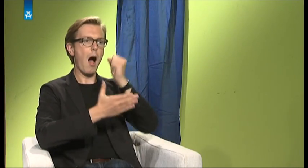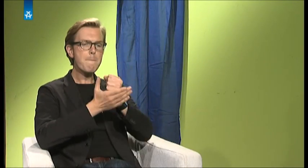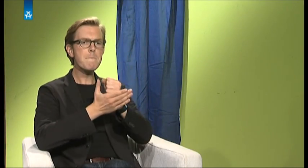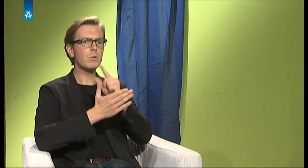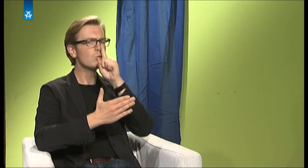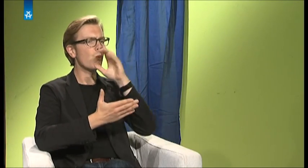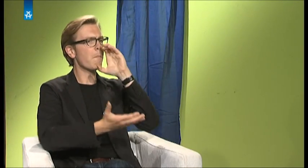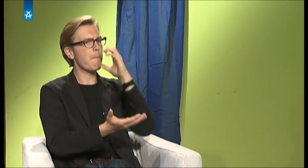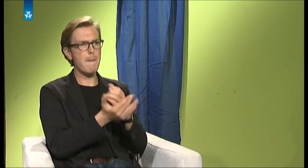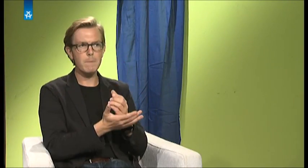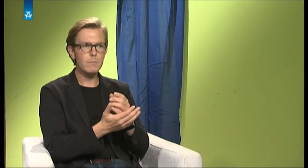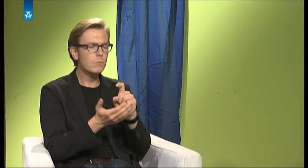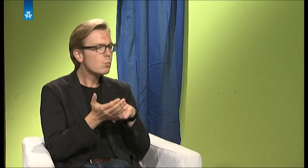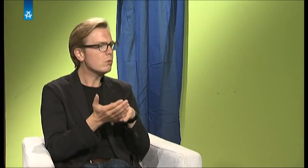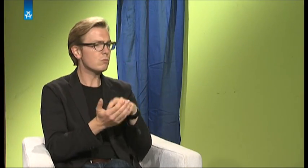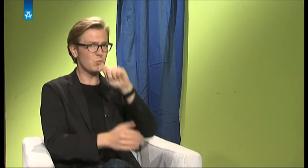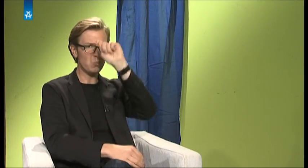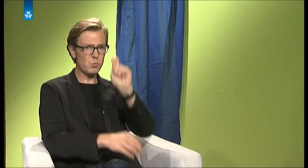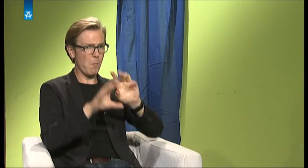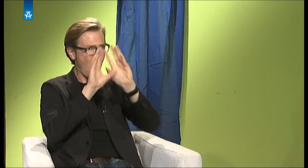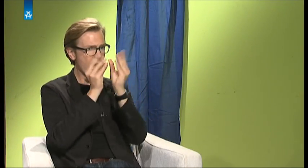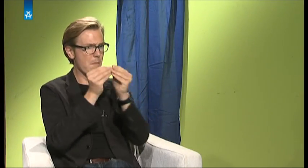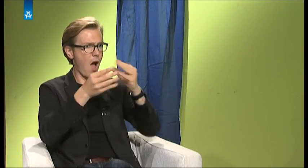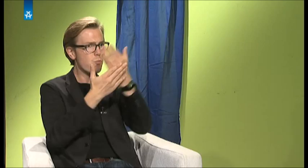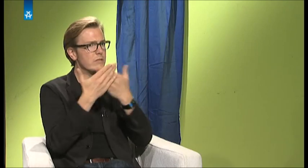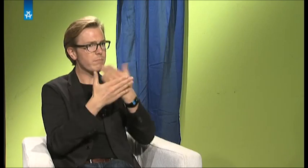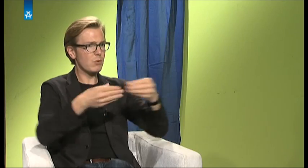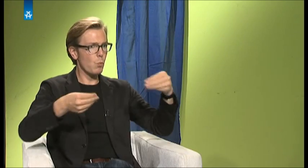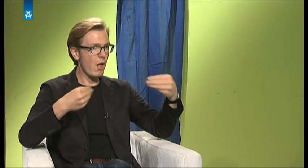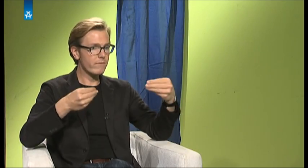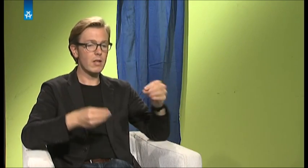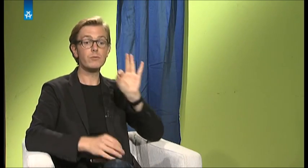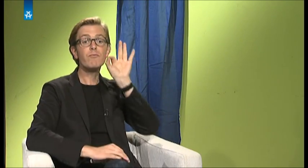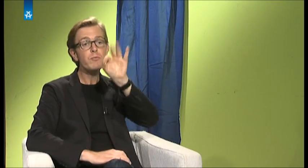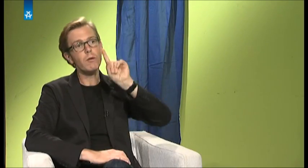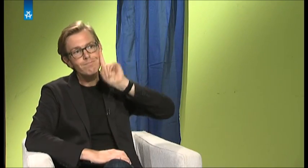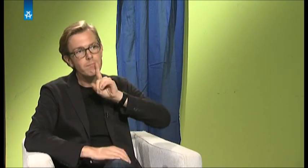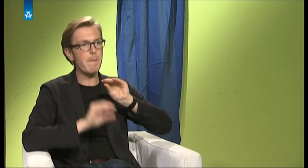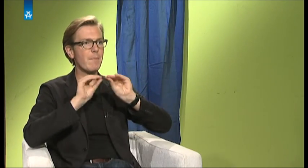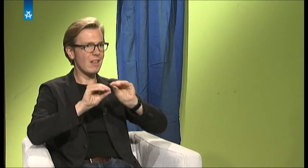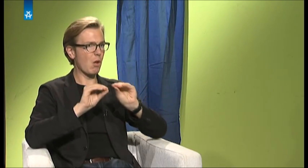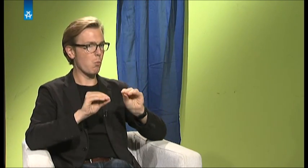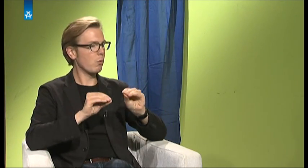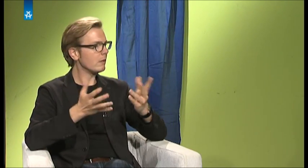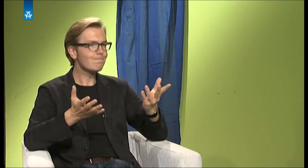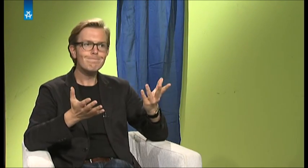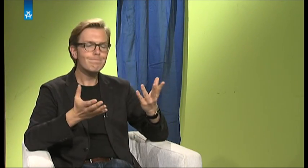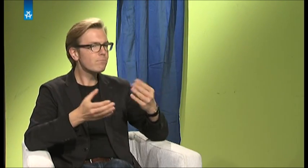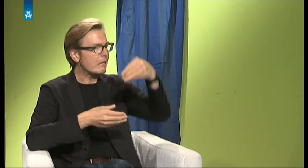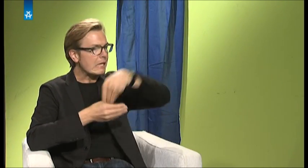Im Lehramtsstudium, das möchte ich noch sagen, dass da viele Dinge, wenn es um die Pädagogik für taube Menschen und um das Material und die Qualität geht, das